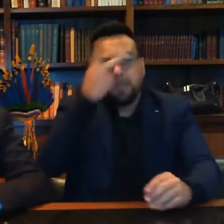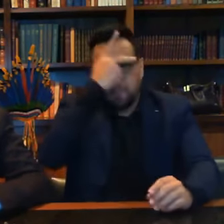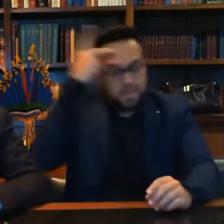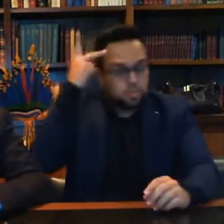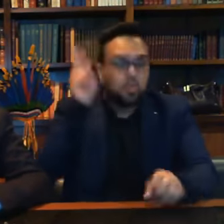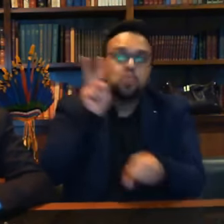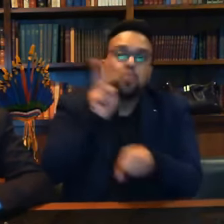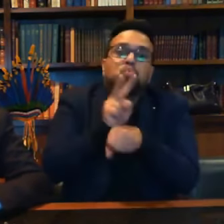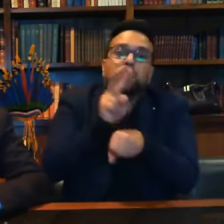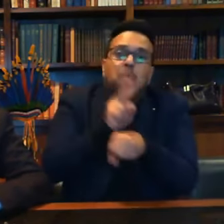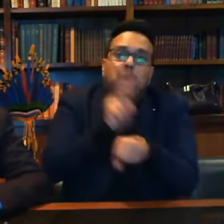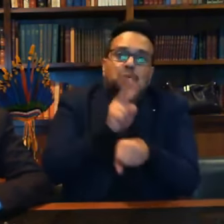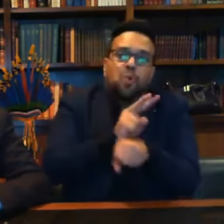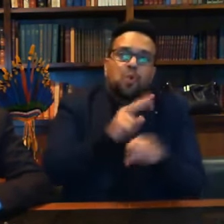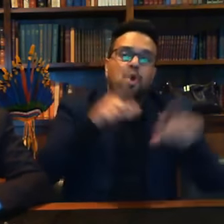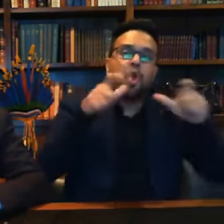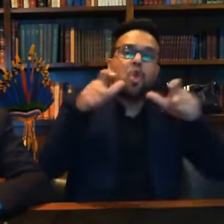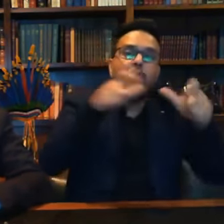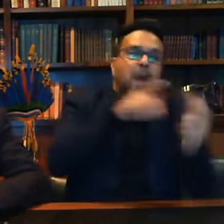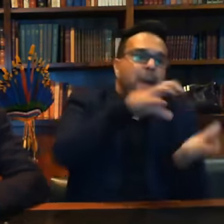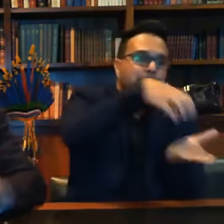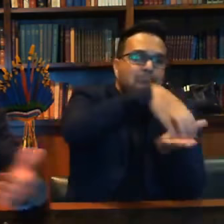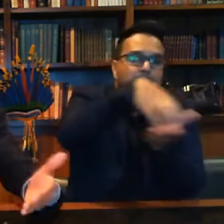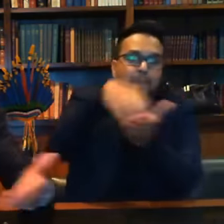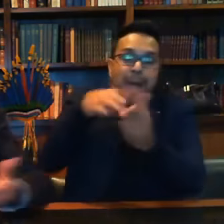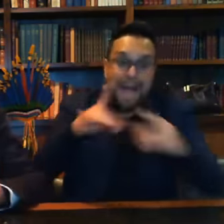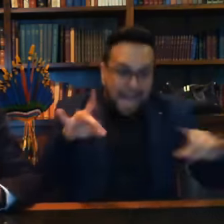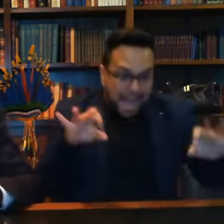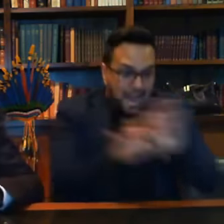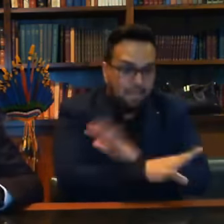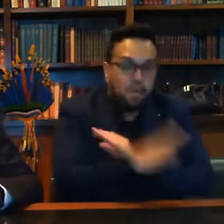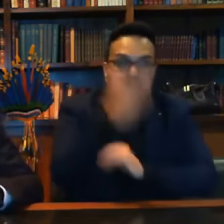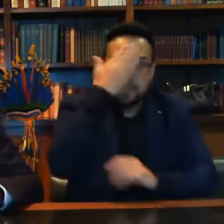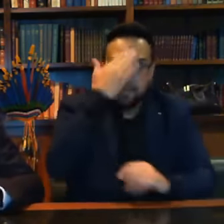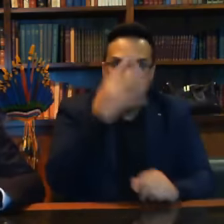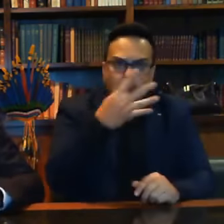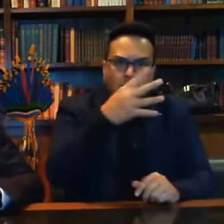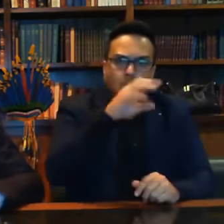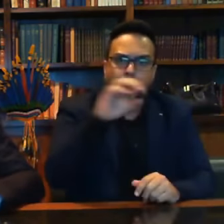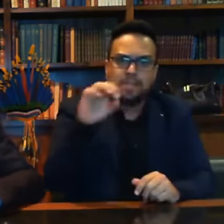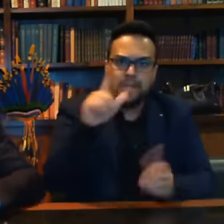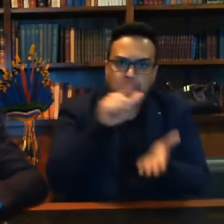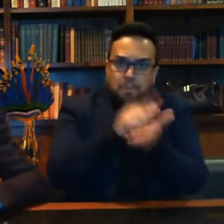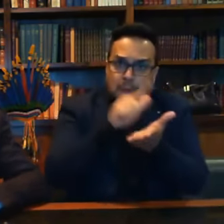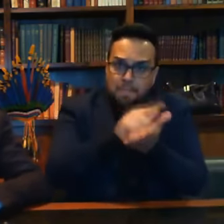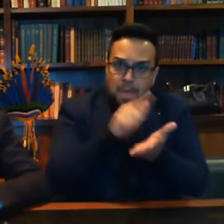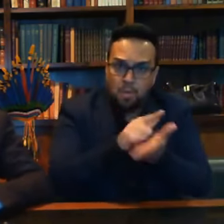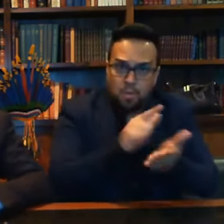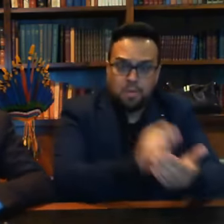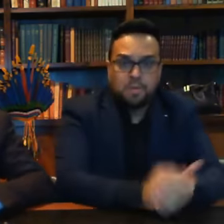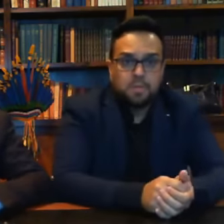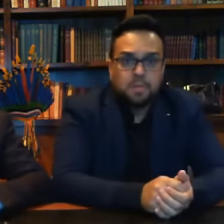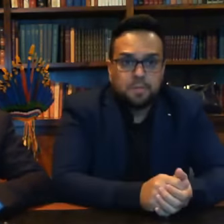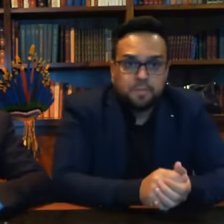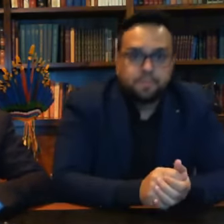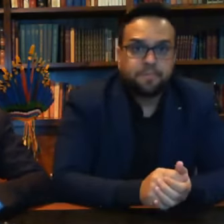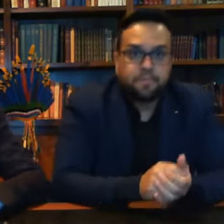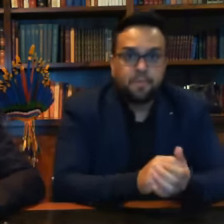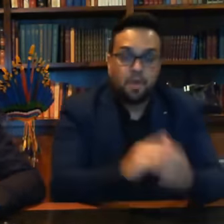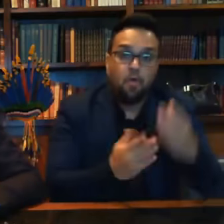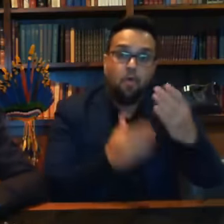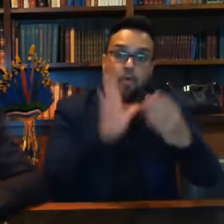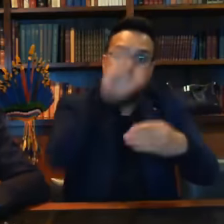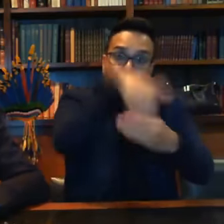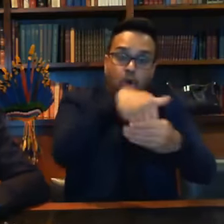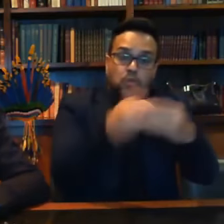sessão eleitoral. Acabou a votação, contar 400 papéis com voto impresso,